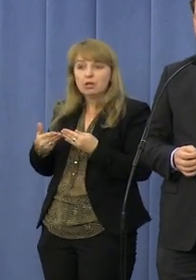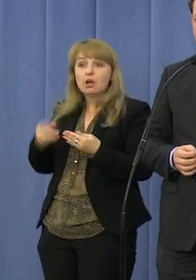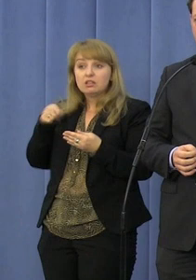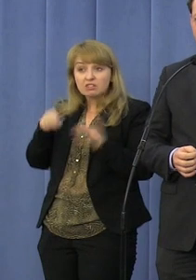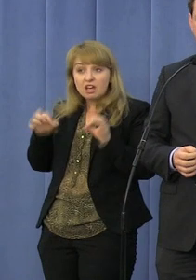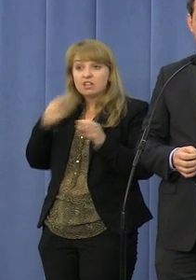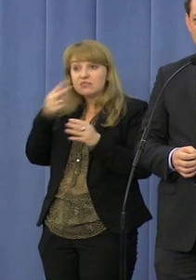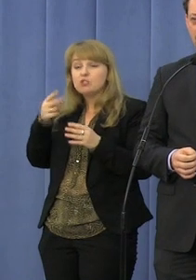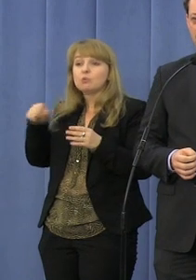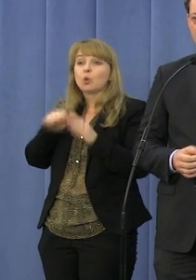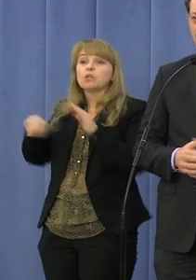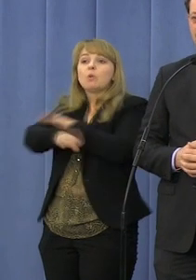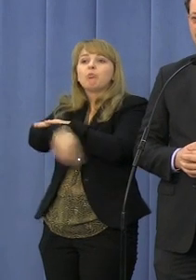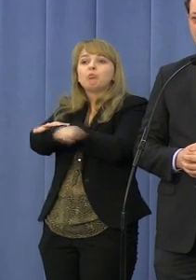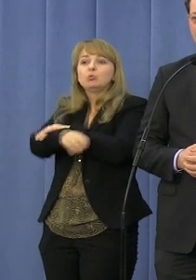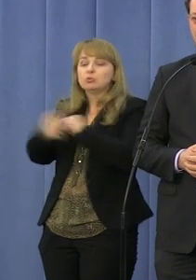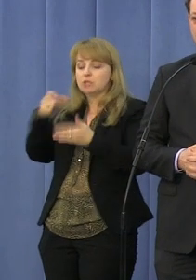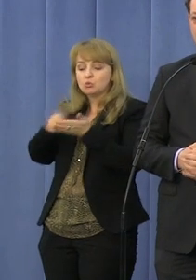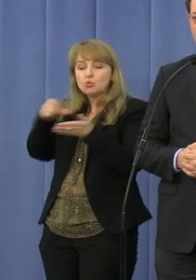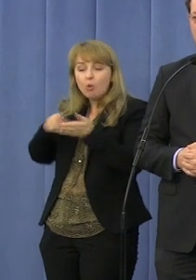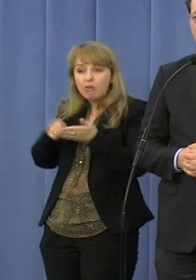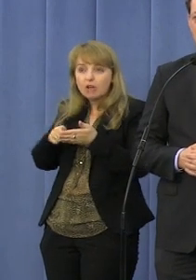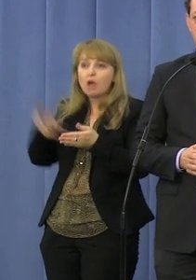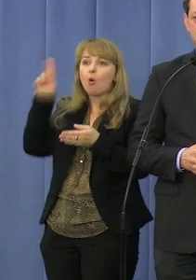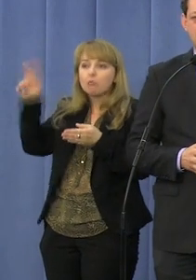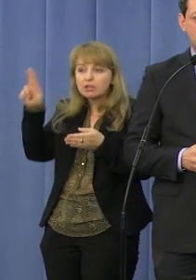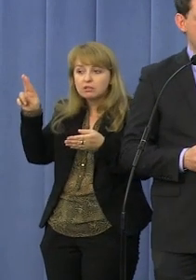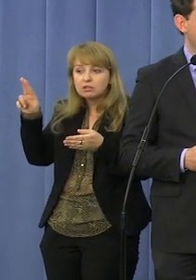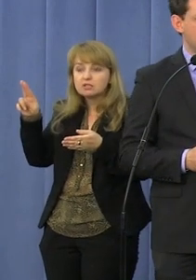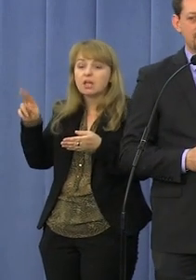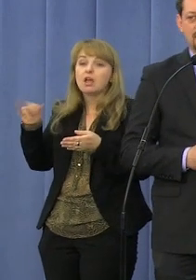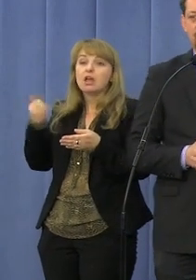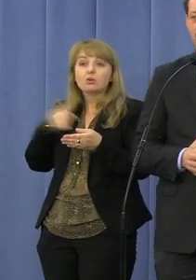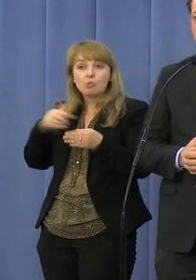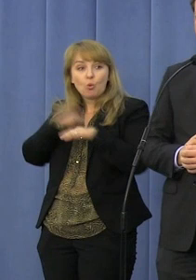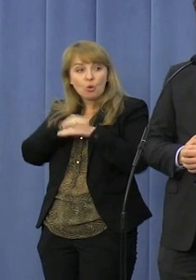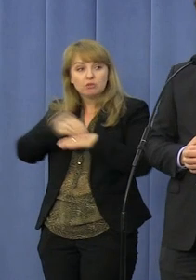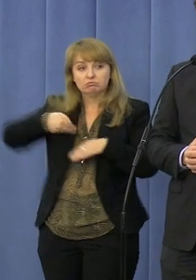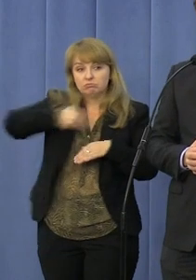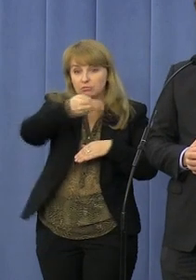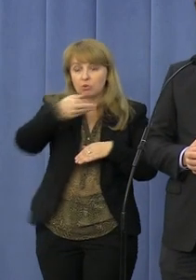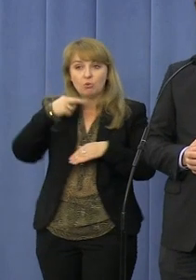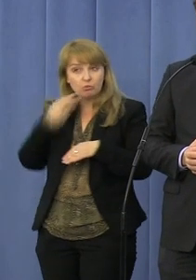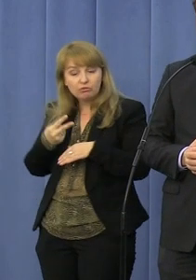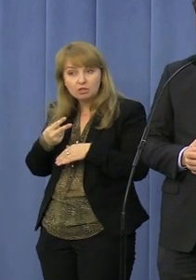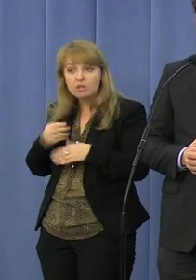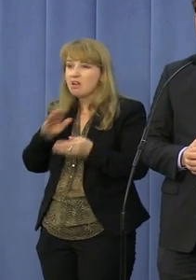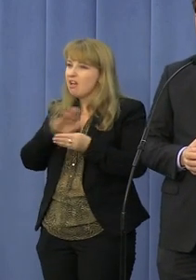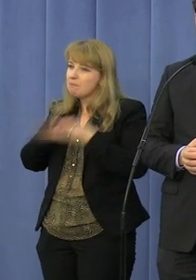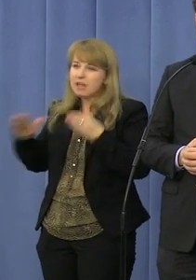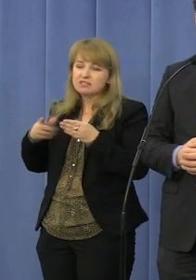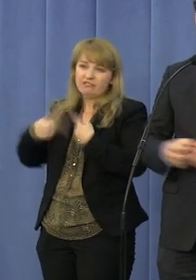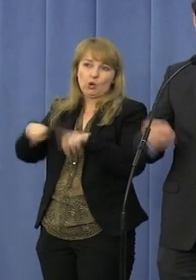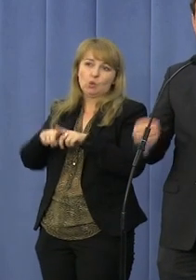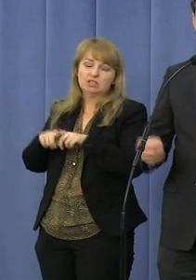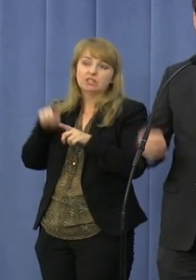kolejny puste, fasadowe obietnice, jak obnażył to kolega i koleżanka, bez zupełnie pokrycia, nie